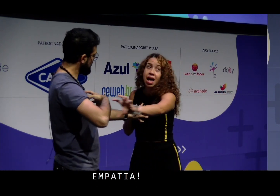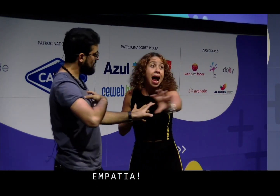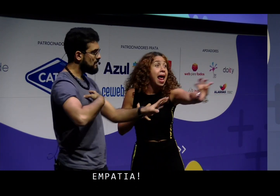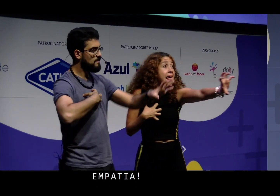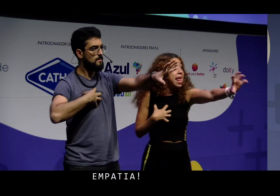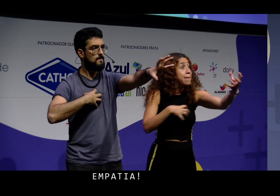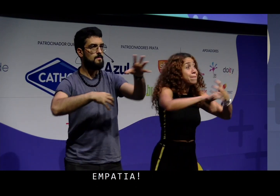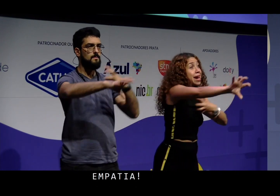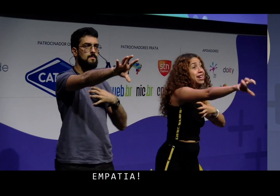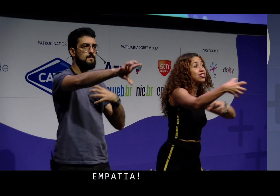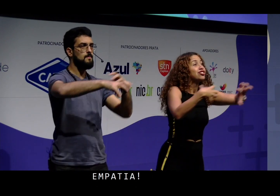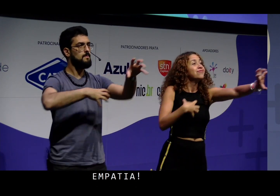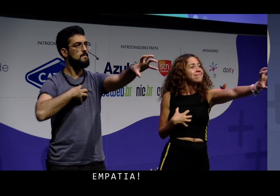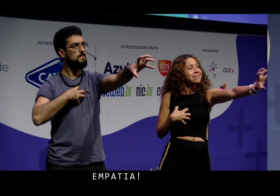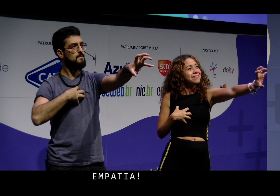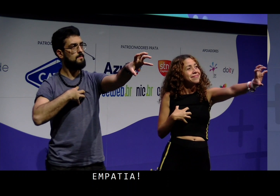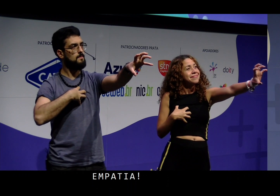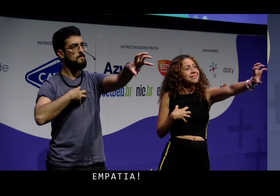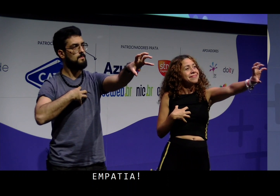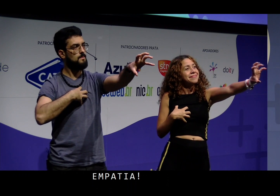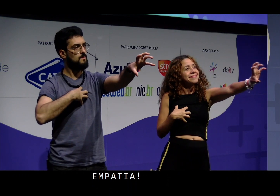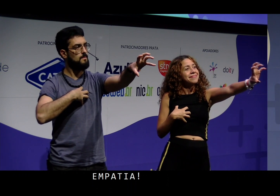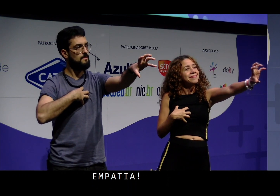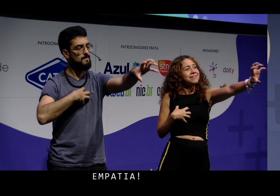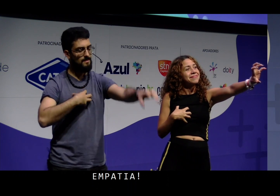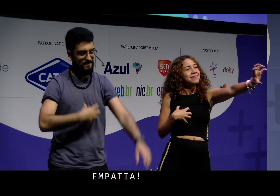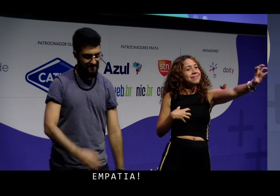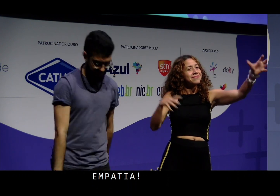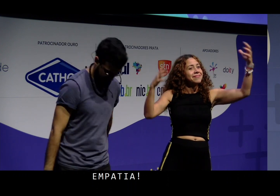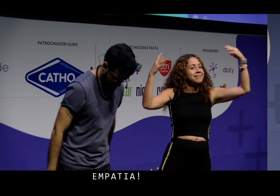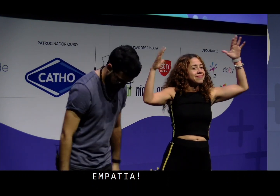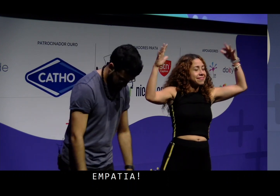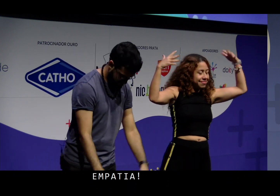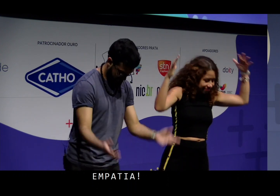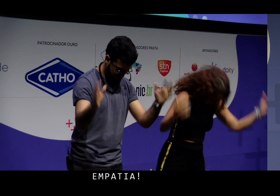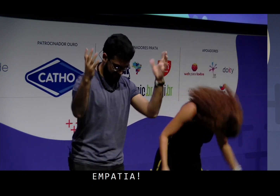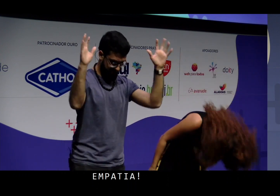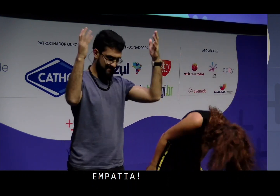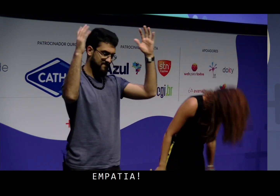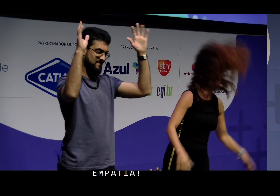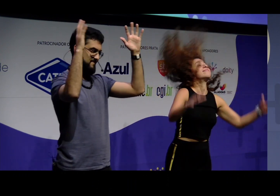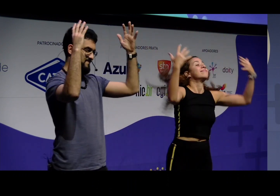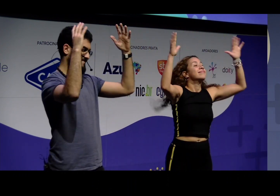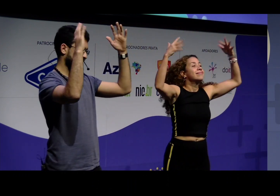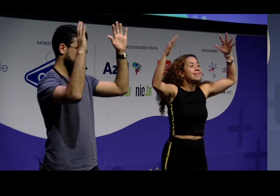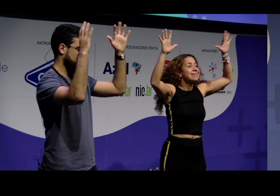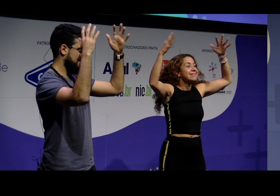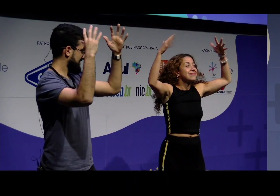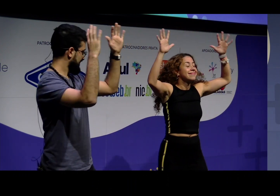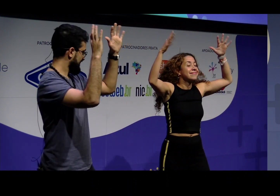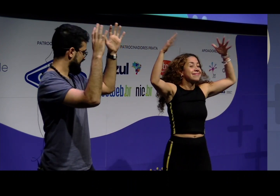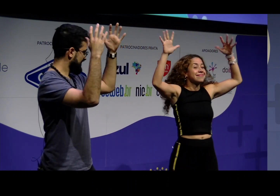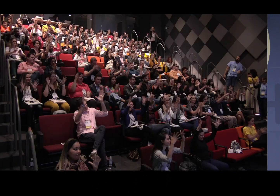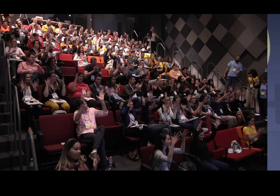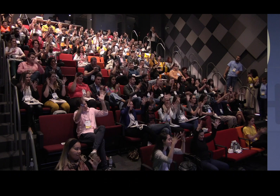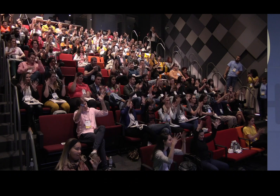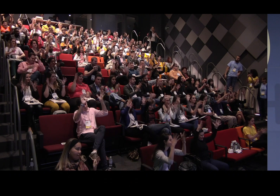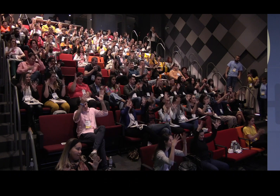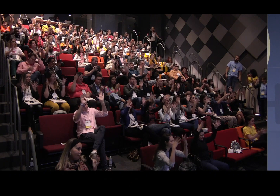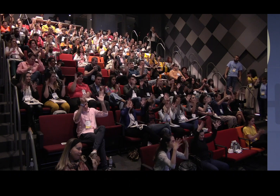Eles pegam um na mão do outro, empurram uma mão para frente, outra para trás, alternadamente. Aplaudem em libras, levantando as